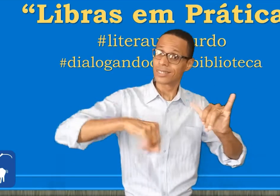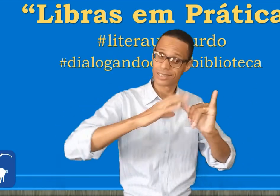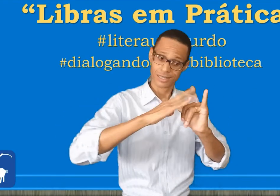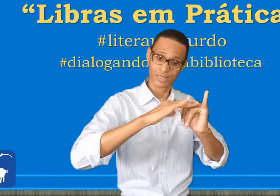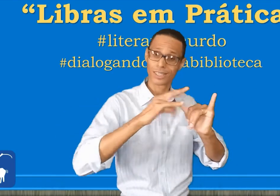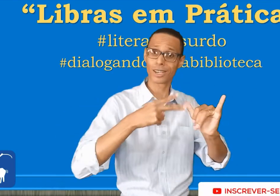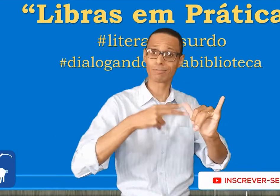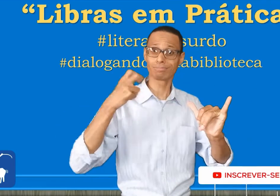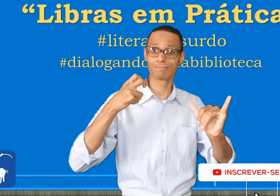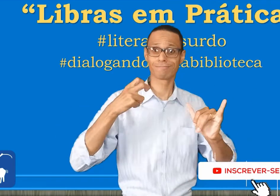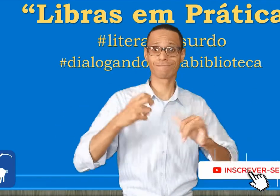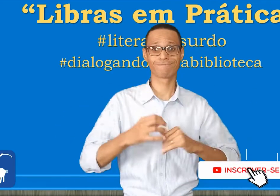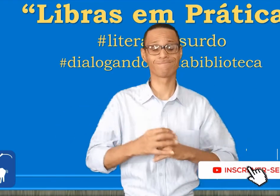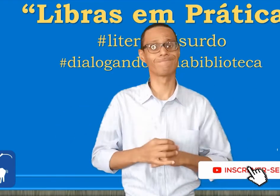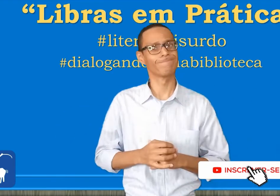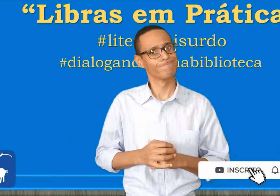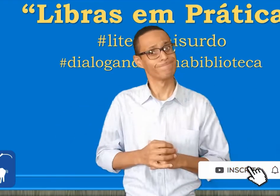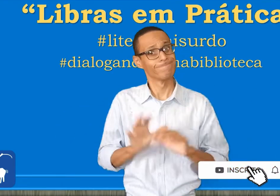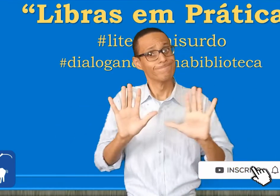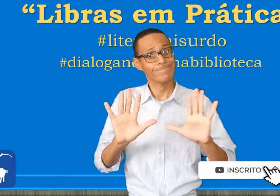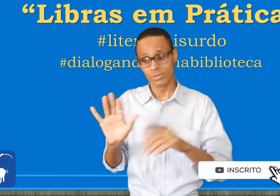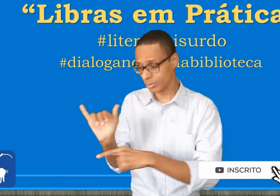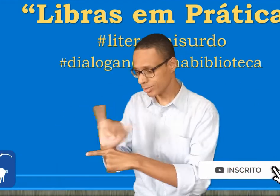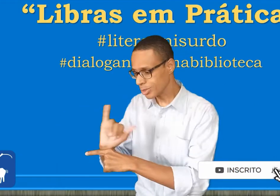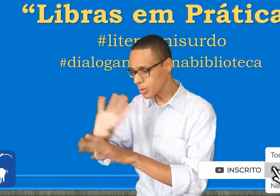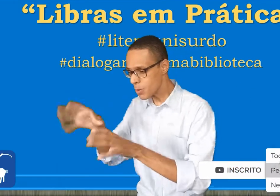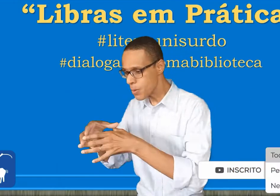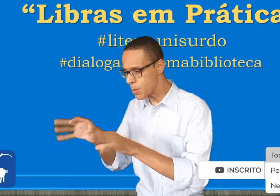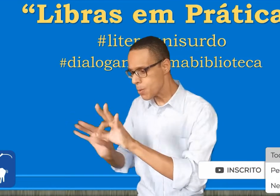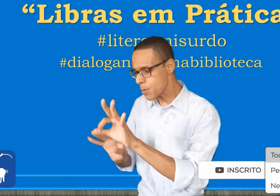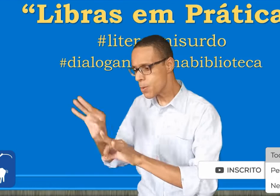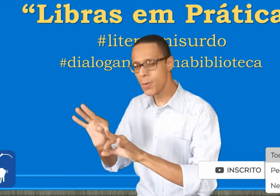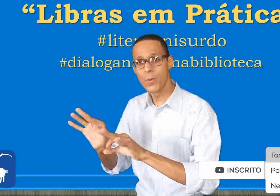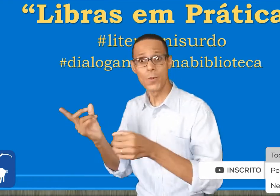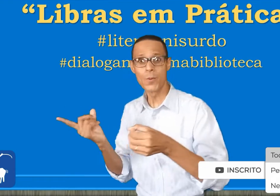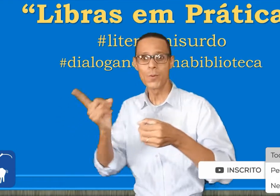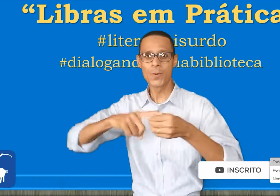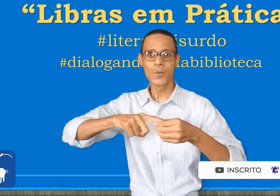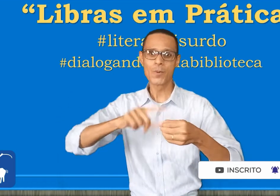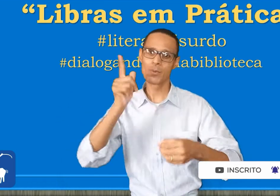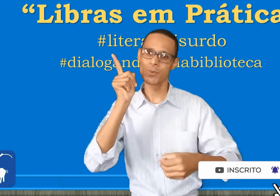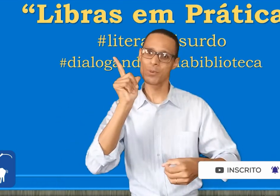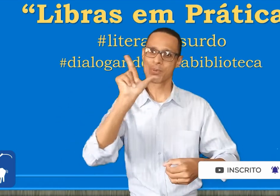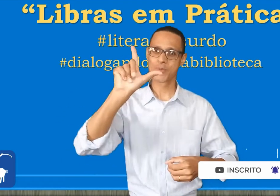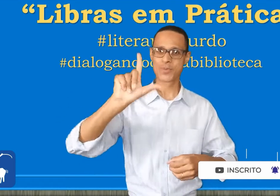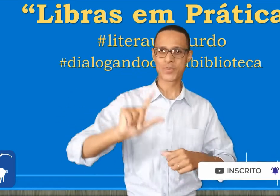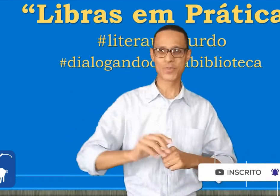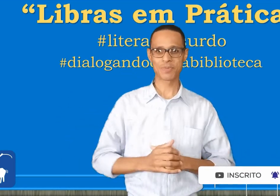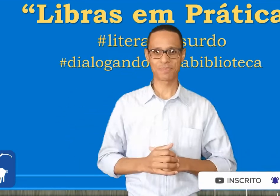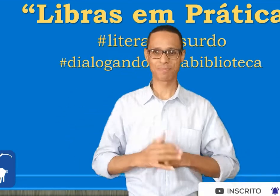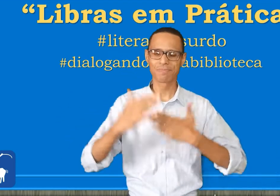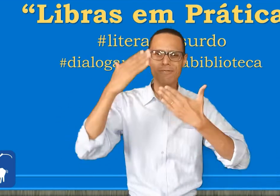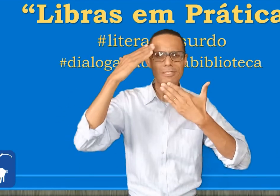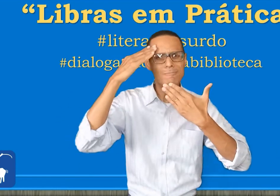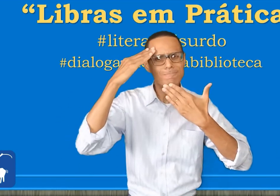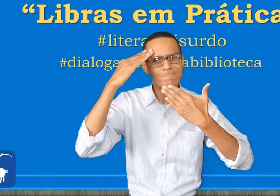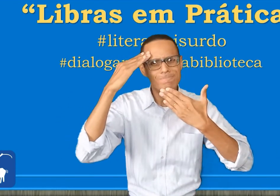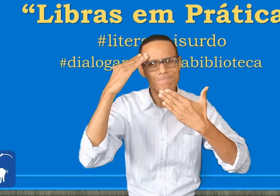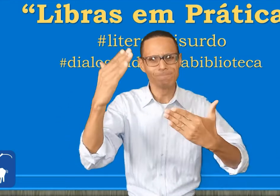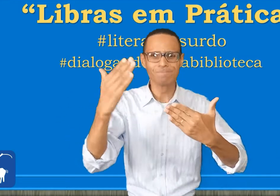o canal Libras em Prática foi hackeado, mas conseguimos recuperá-lo. Agradeço a